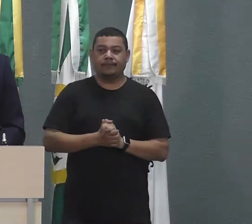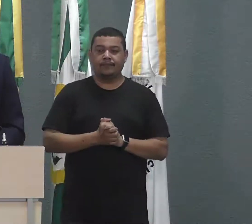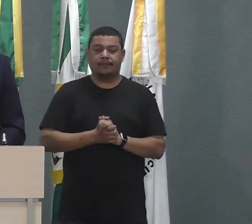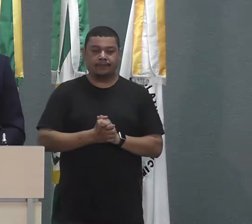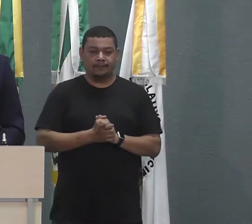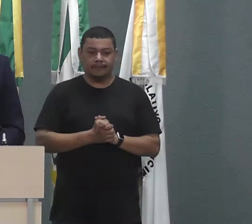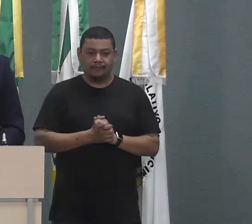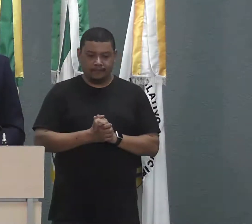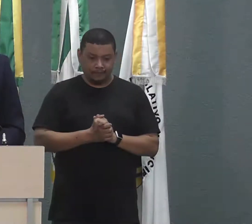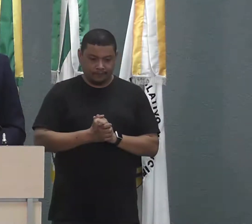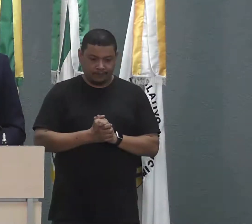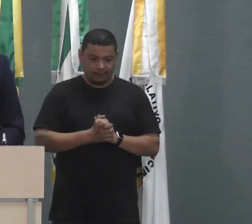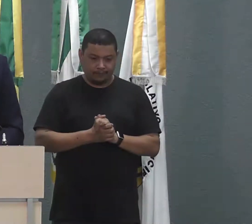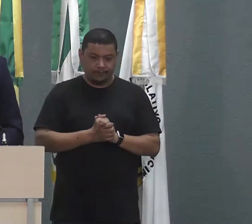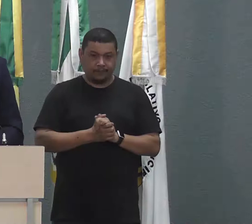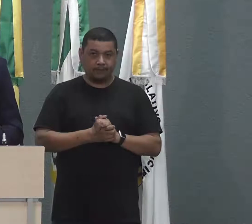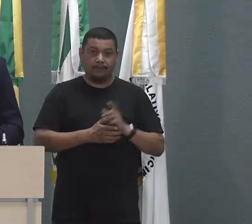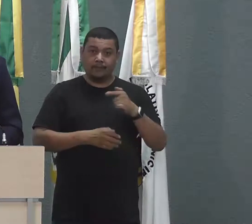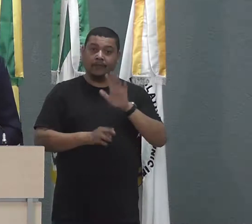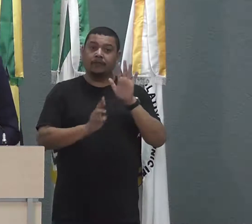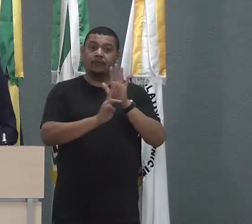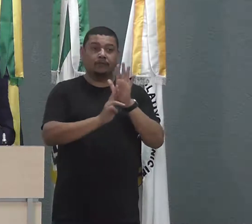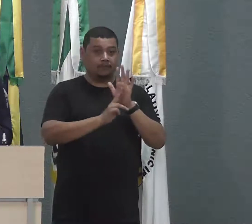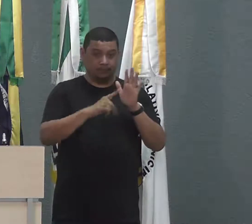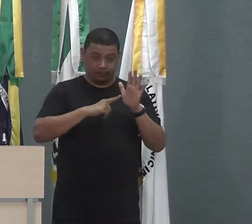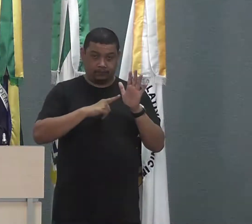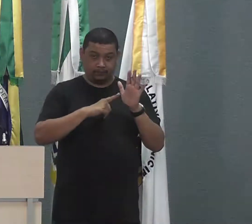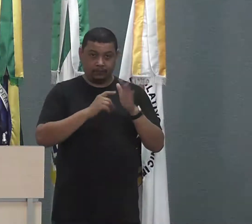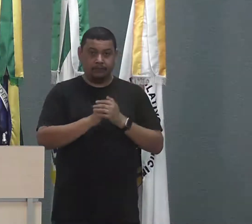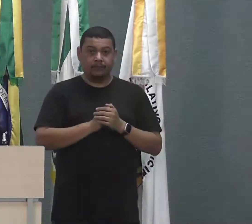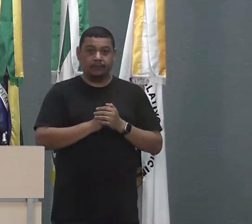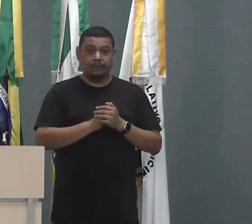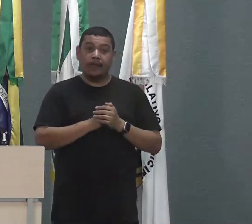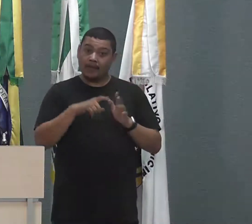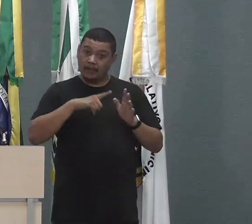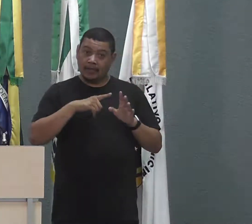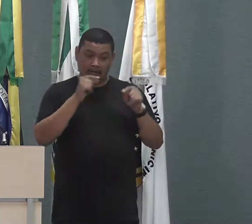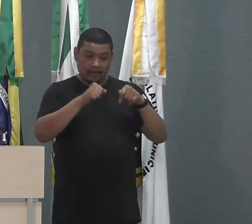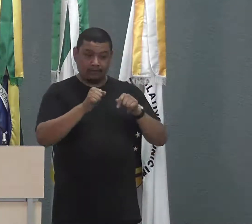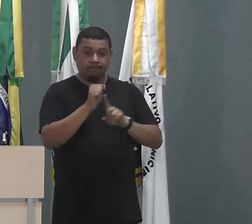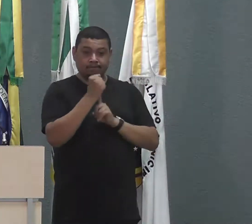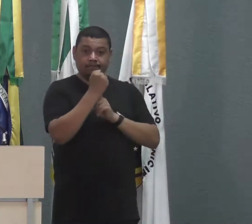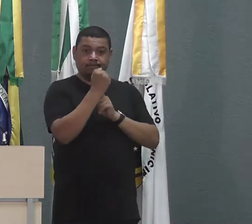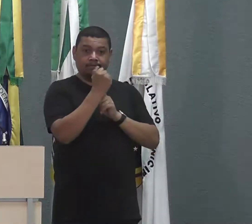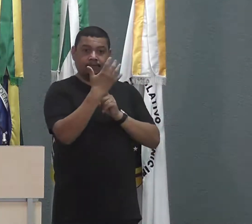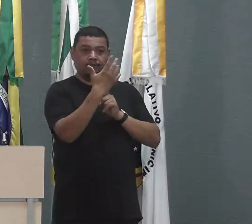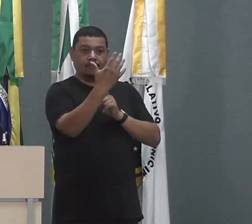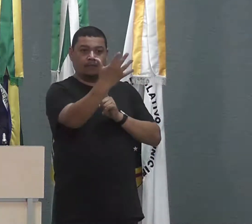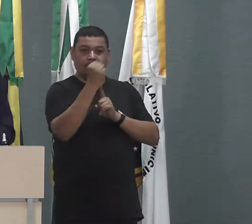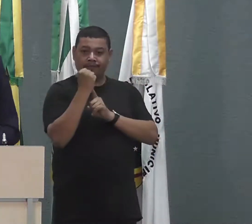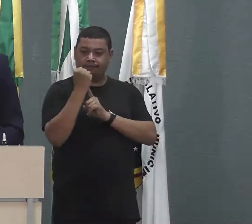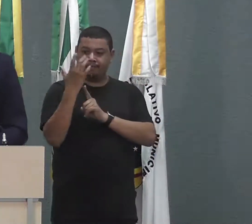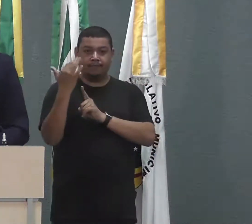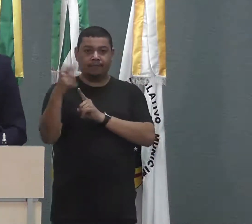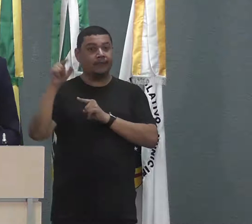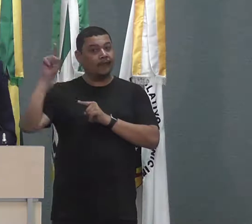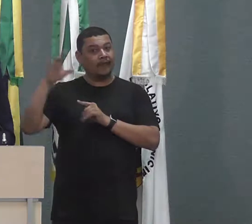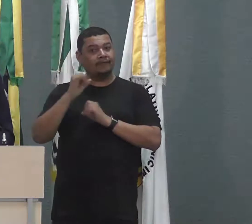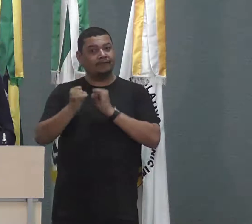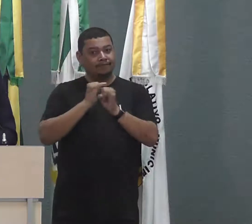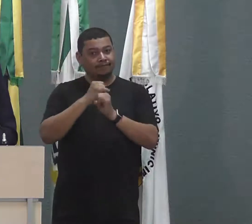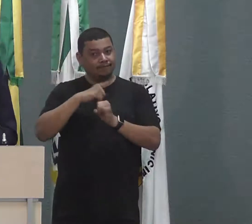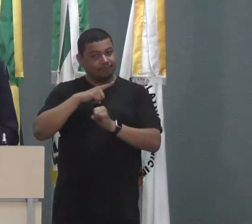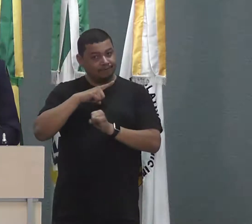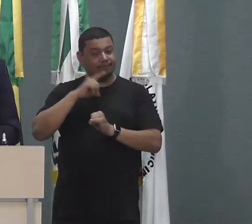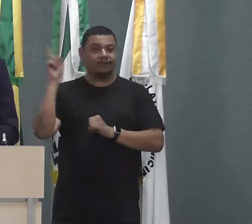esteve no distrito do Riozinho, lá na sul-prefeitura, instalando um ponto de internet que não tinha, vereador Capiche. Com esse ponto de